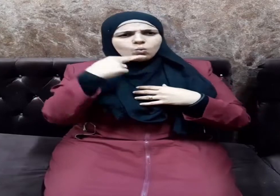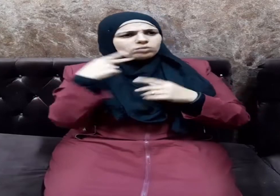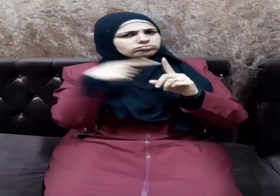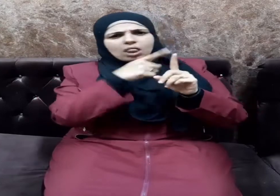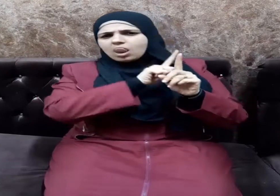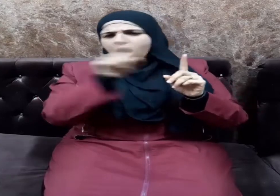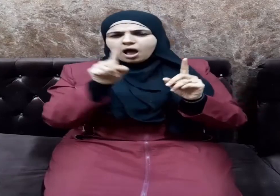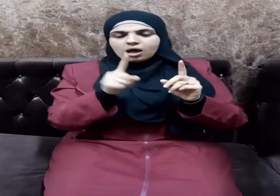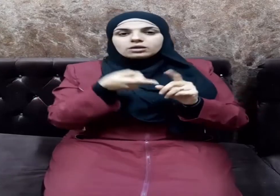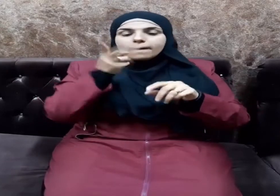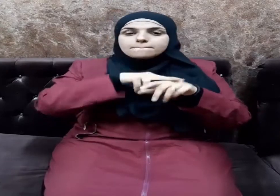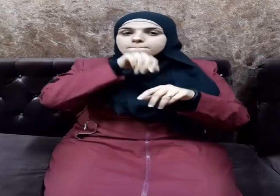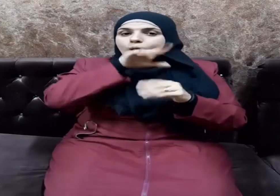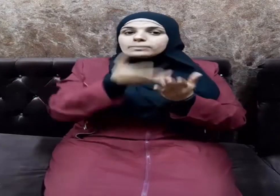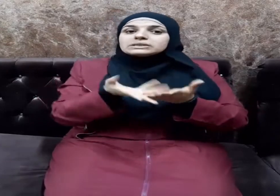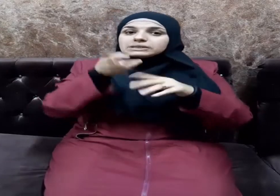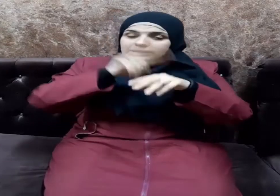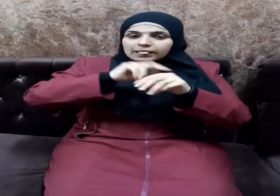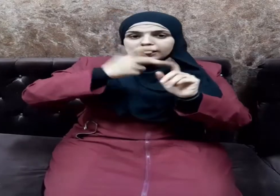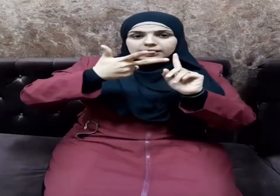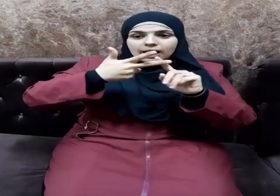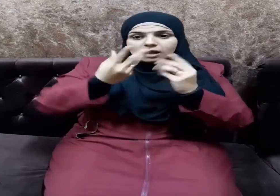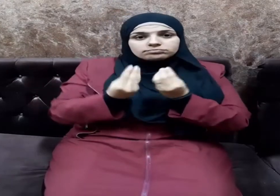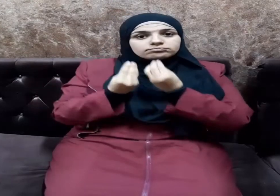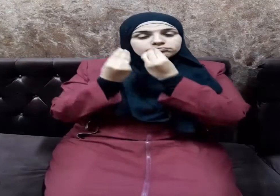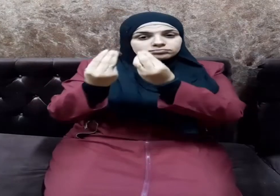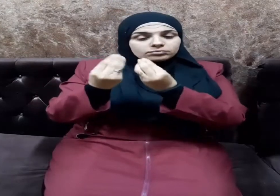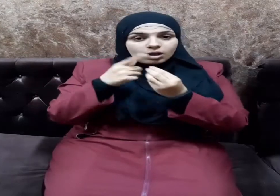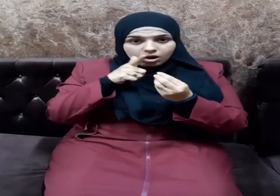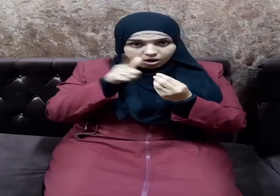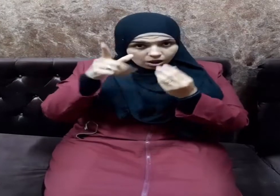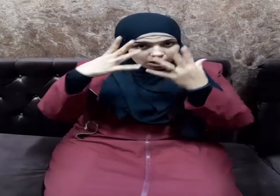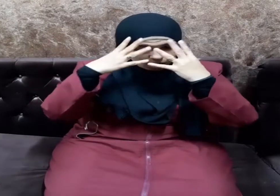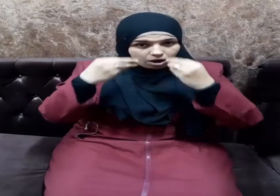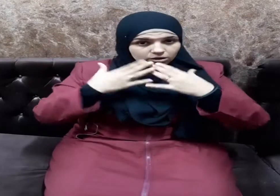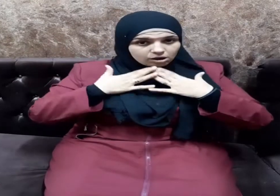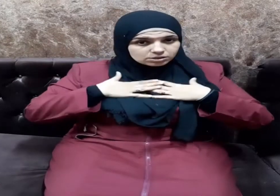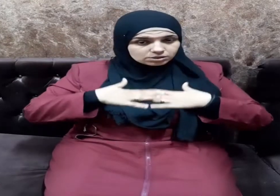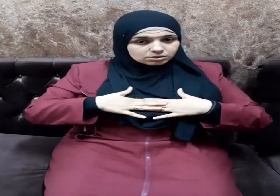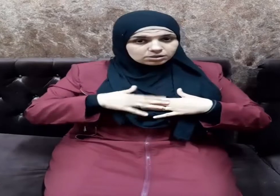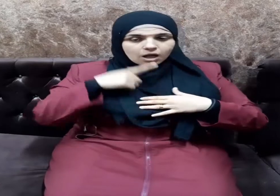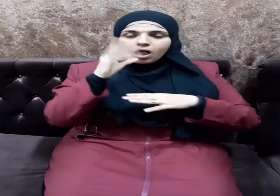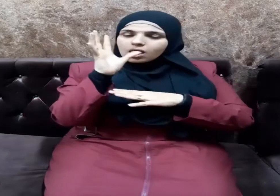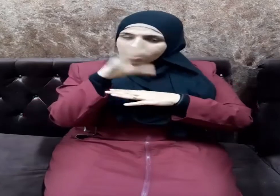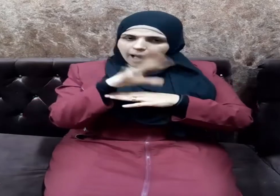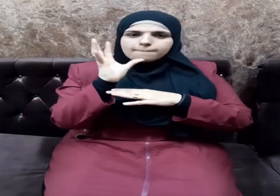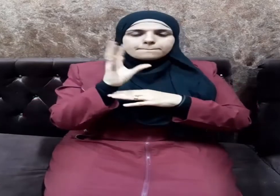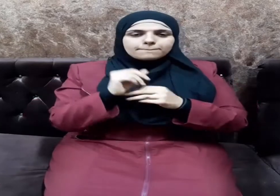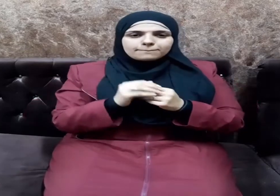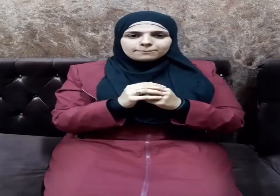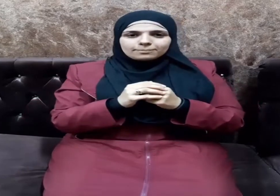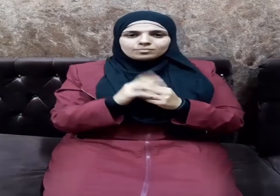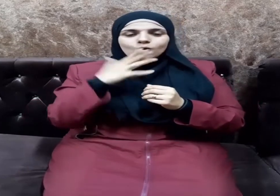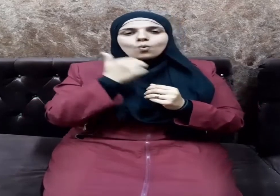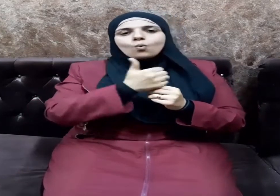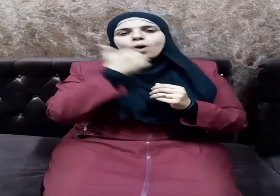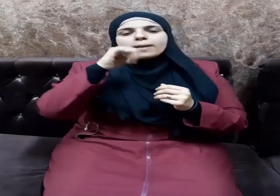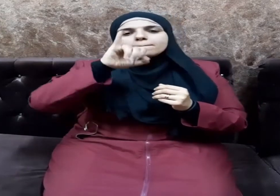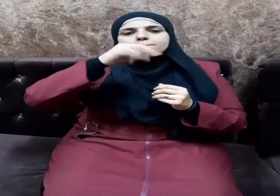ثم أعطاه الثالثة فقال أراضيت قال نعم وعن معاوية بن